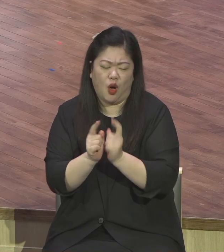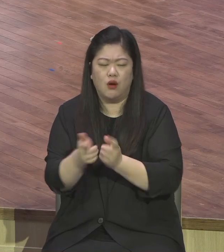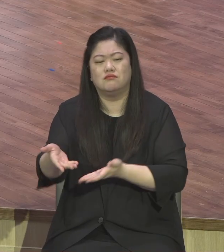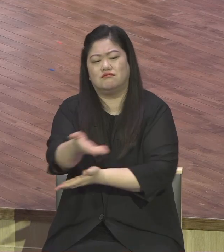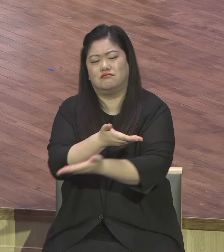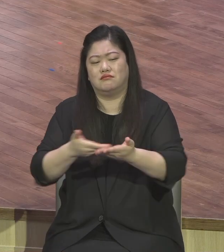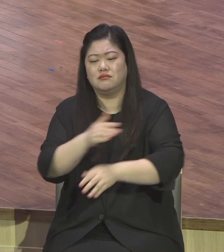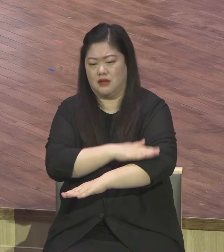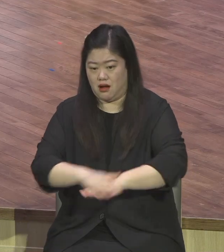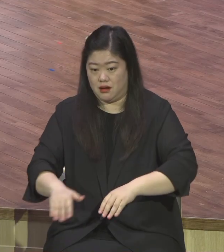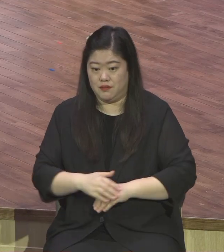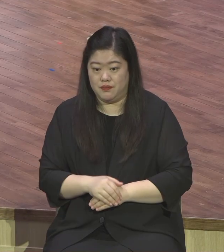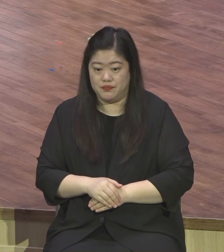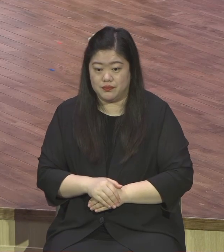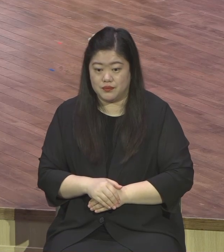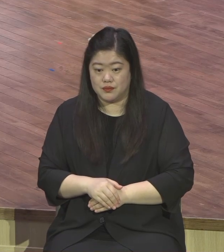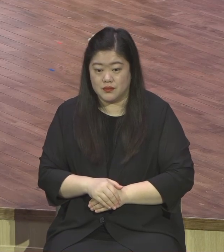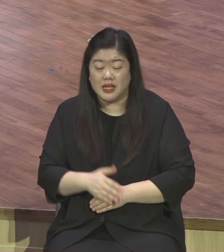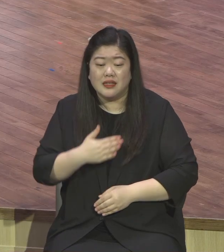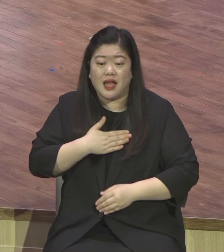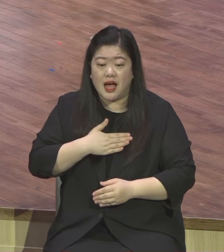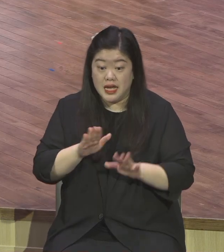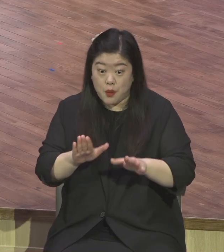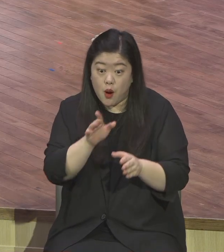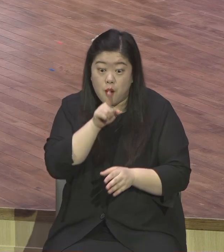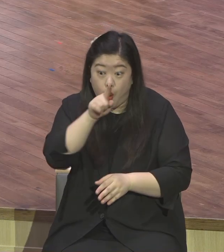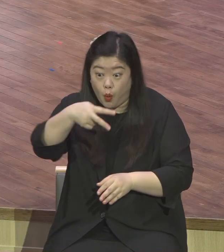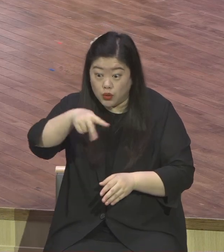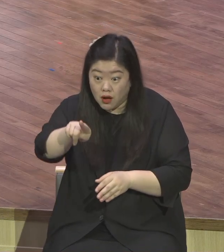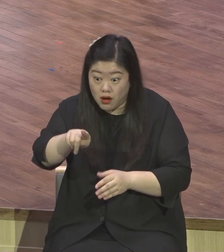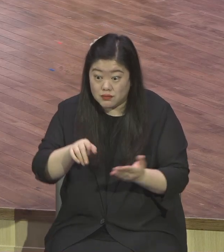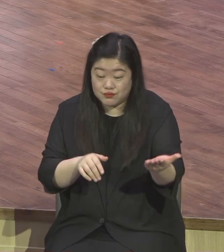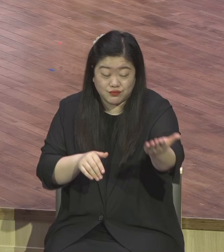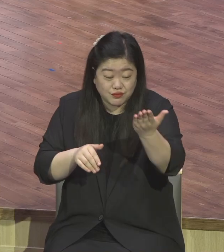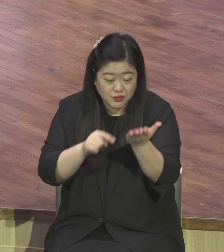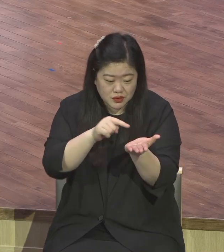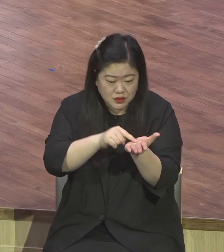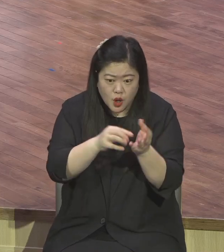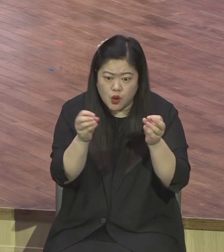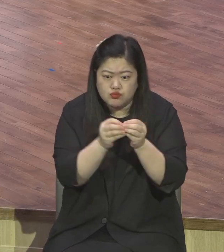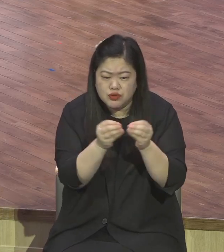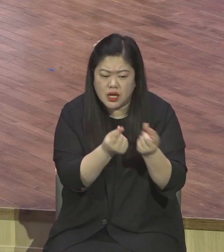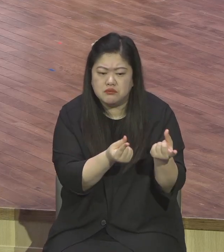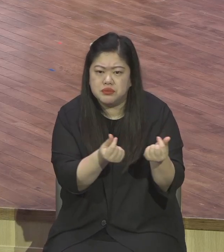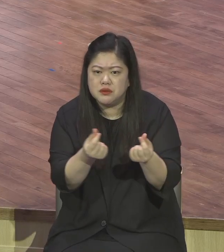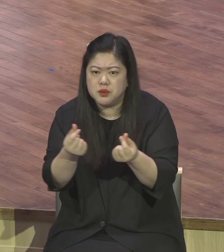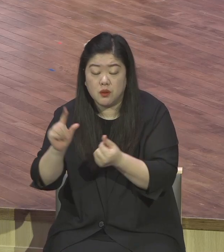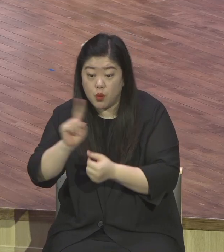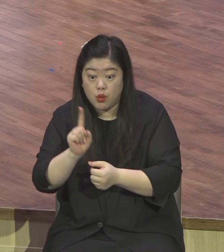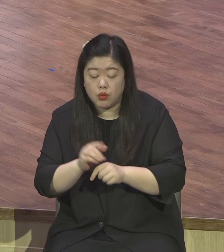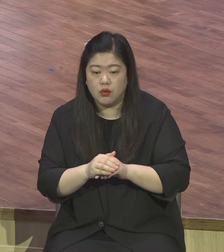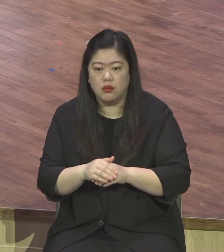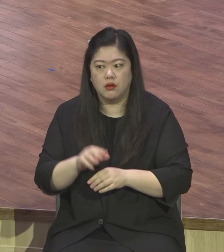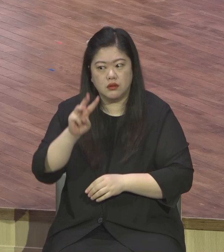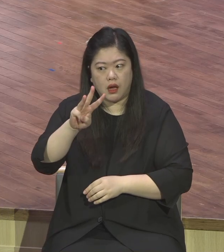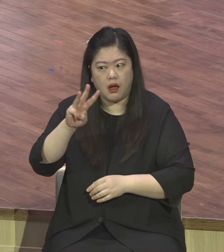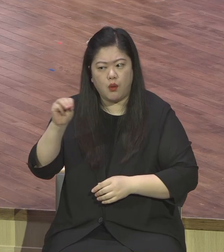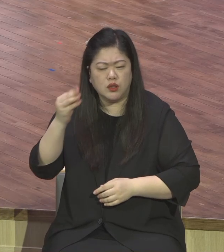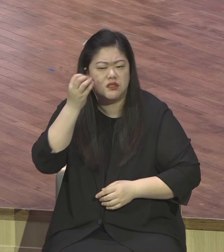놀라는 것이 전부 다 교인들은 얼굴이 밝다 그 소리 제가 새가족 보고서를 보면 그런 말을 많이 기록이 돼 있어요 얼굴이